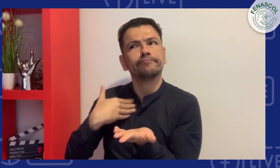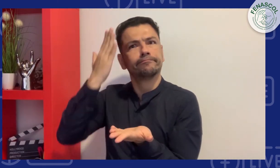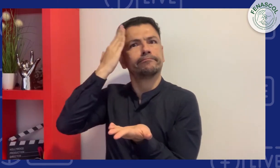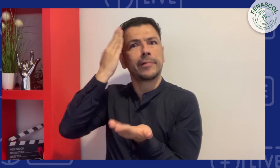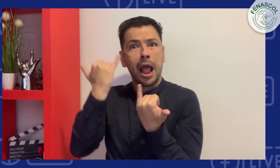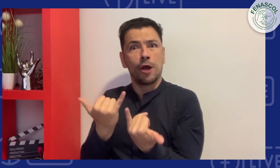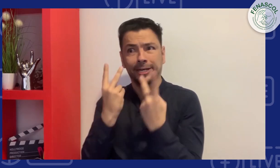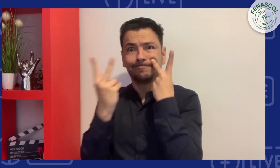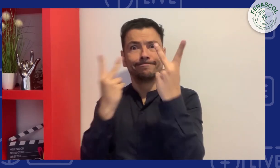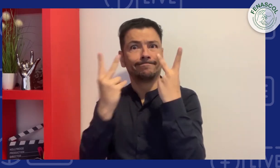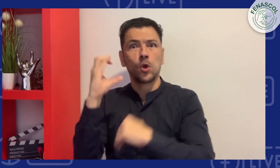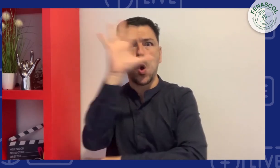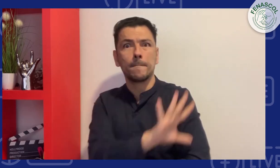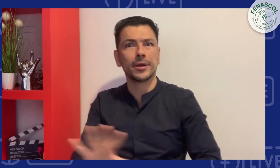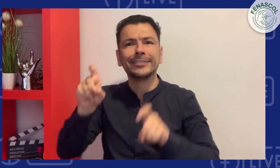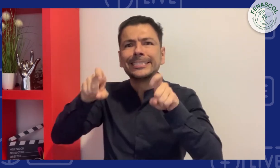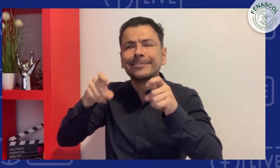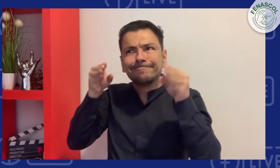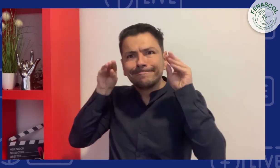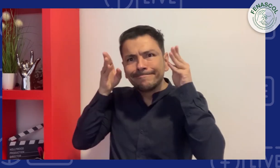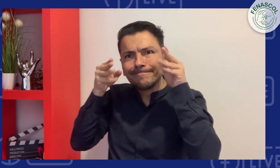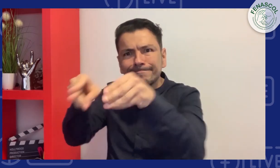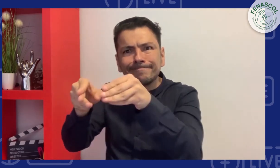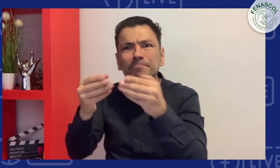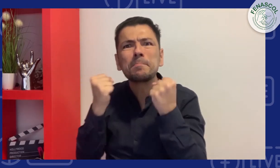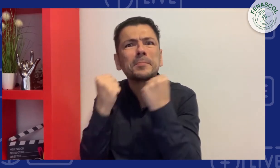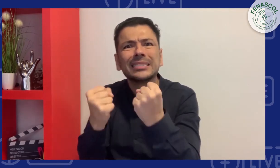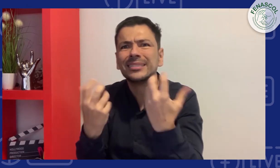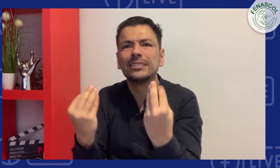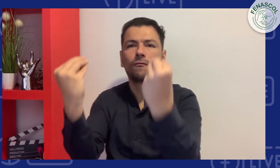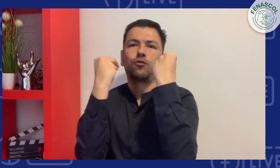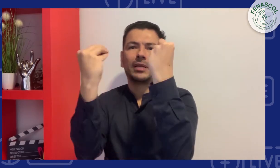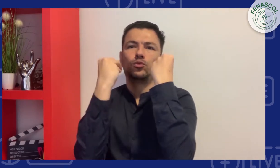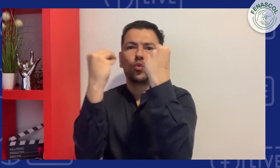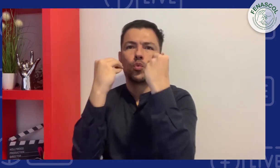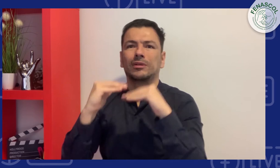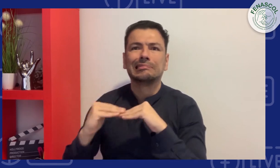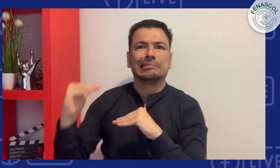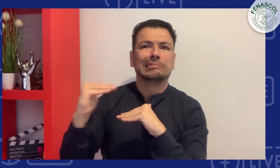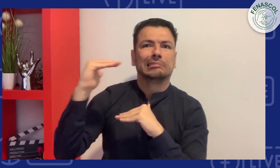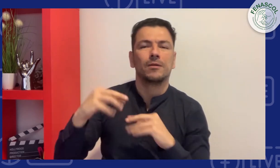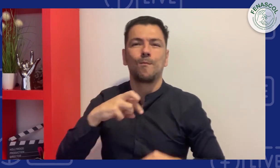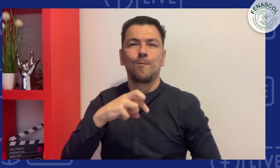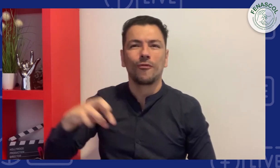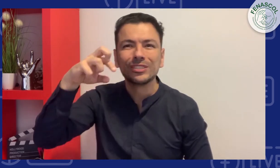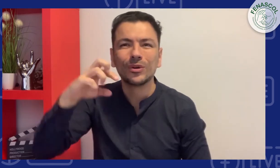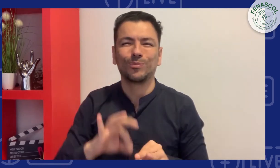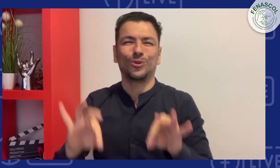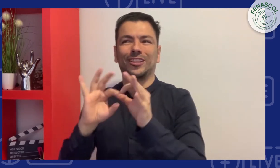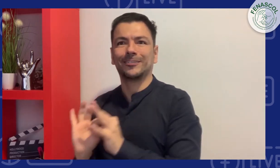porque les permitirá entender su cultura. La interpretación en Colombia necesita y requiere de la formación